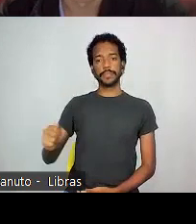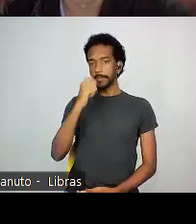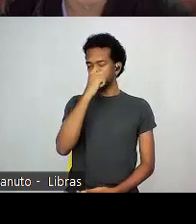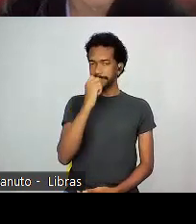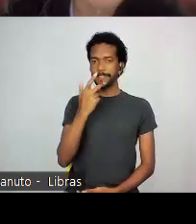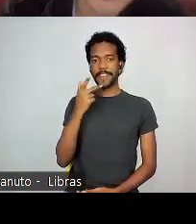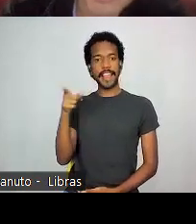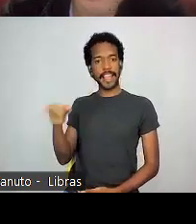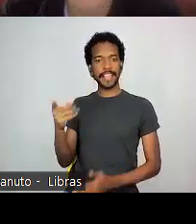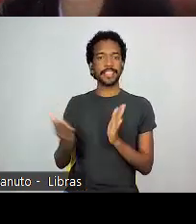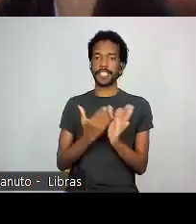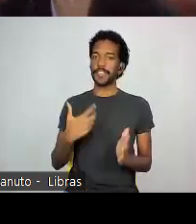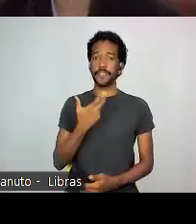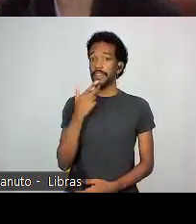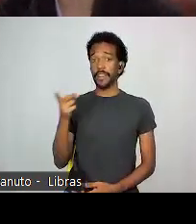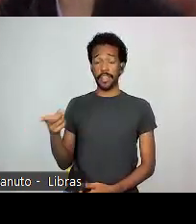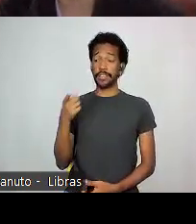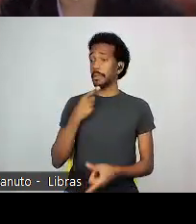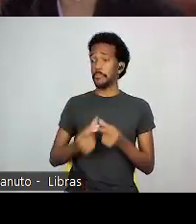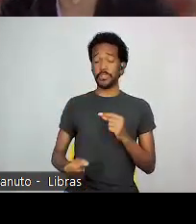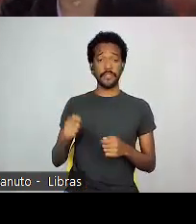dessa japonesa que eu não sei o que faz no Brasil,